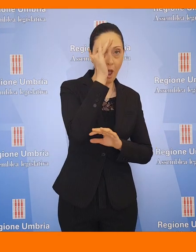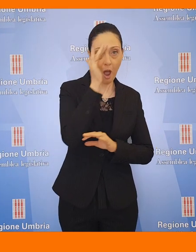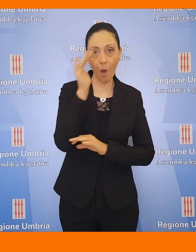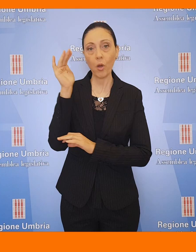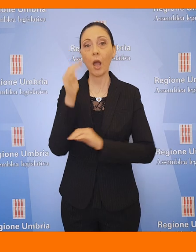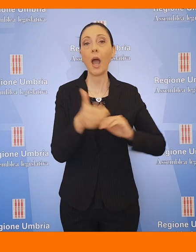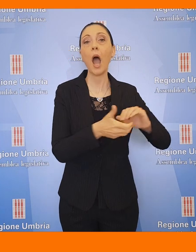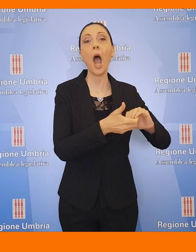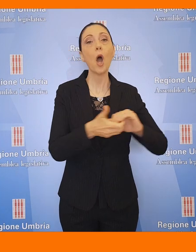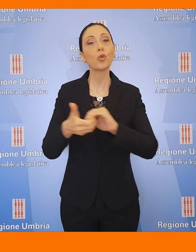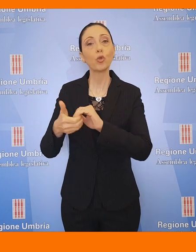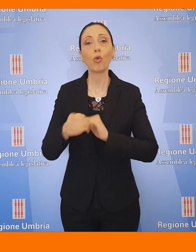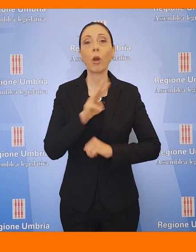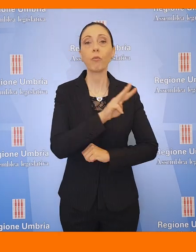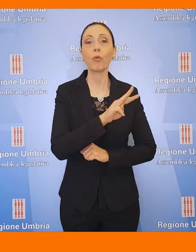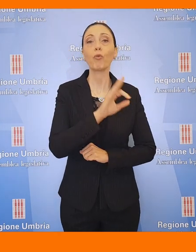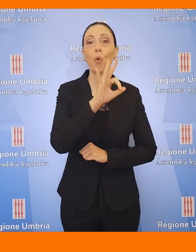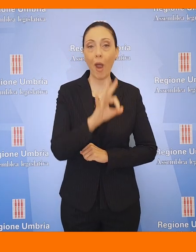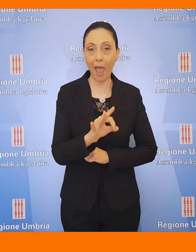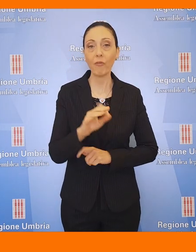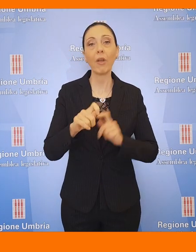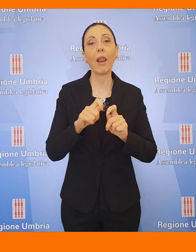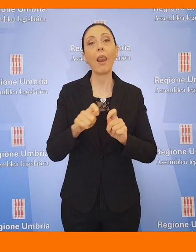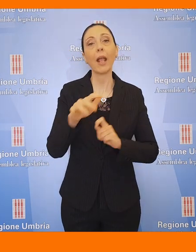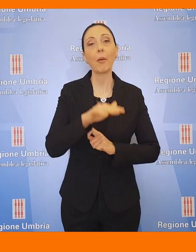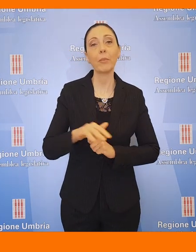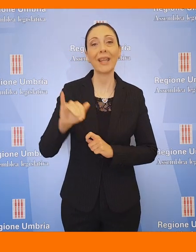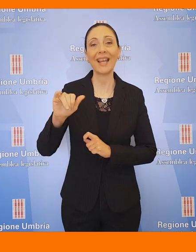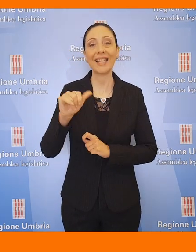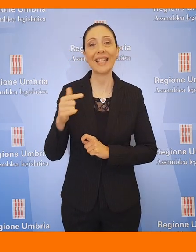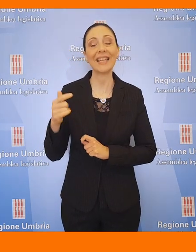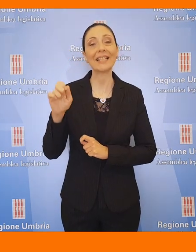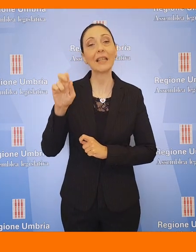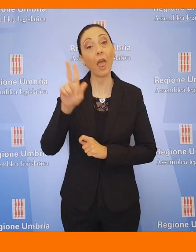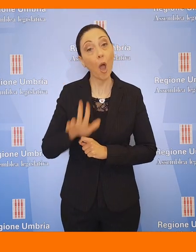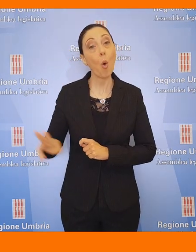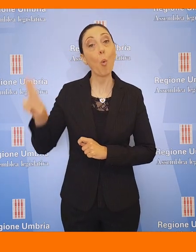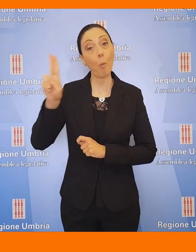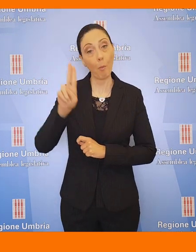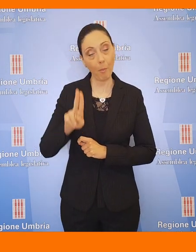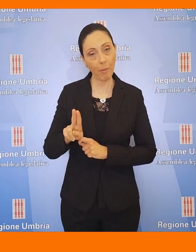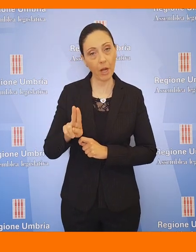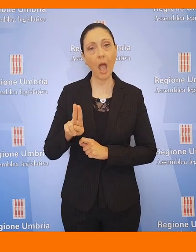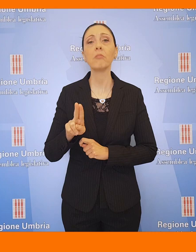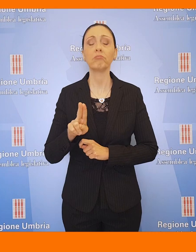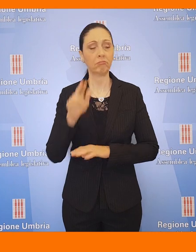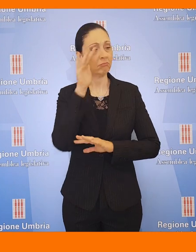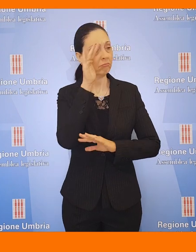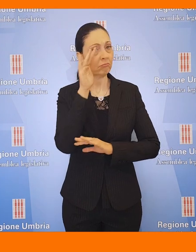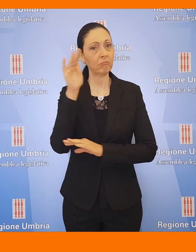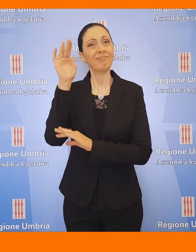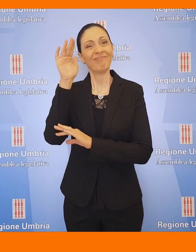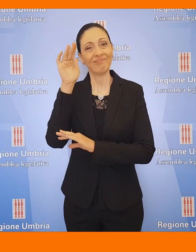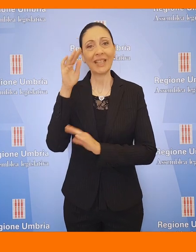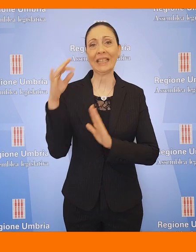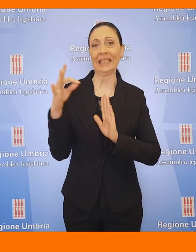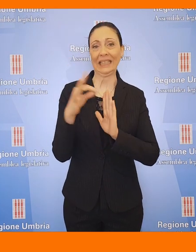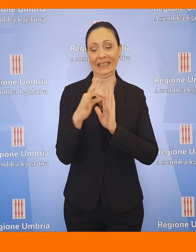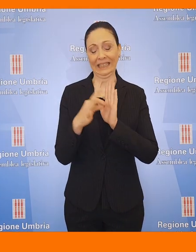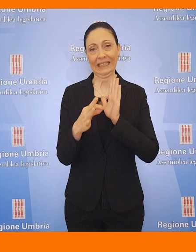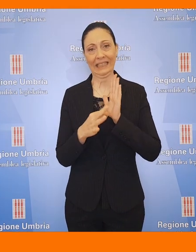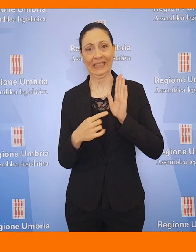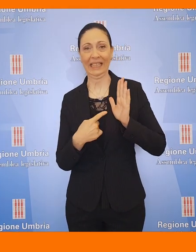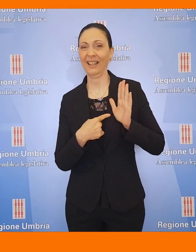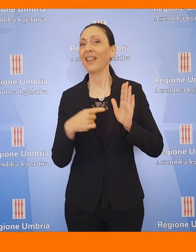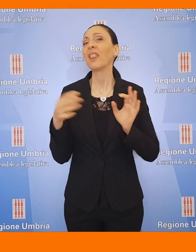dell'audizione con le associazioni WWF Lega Ambiente e ISDE Umbria. Dagli interventi è emersa una forte critica all